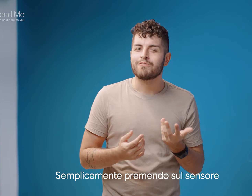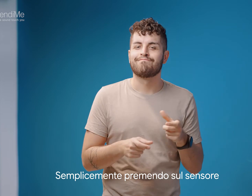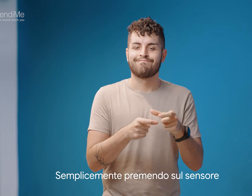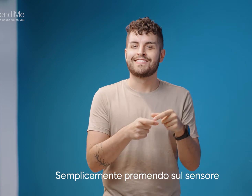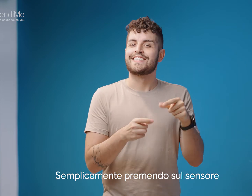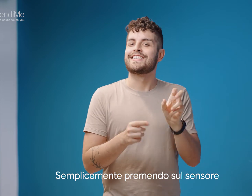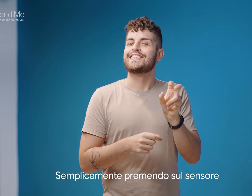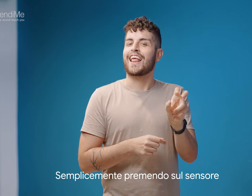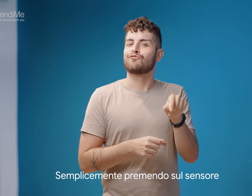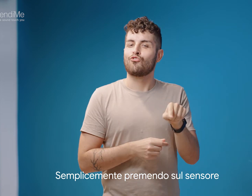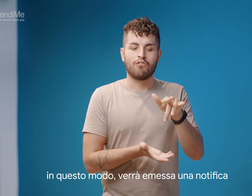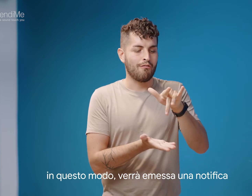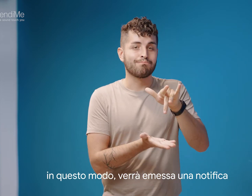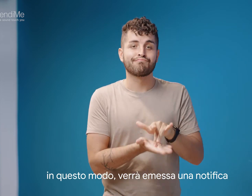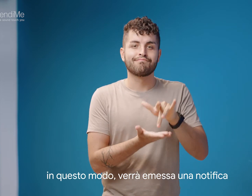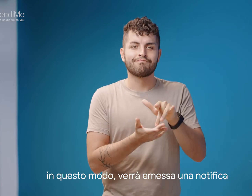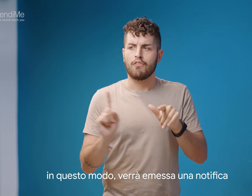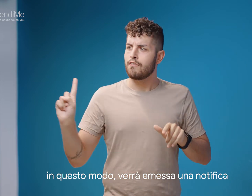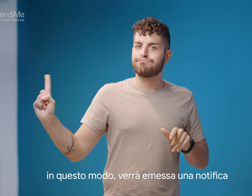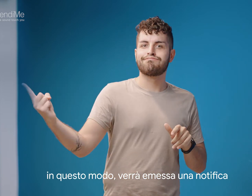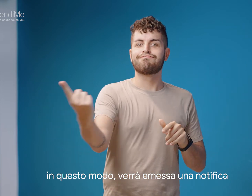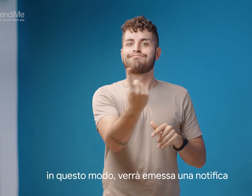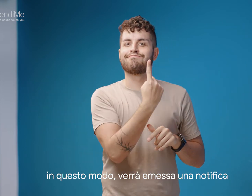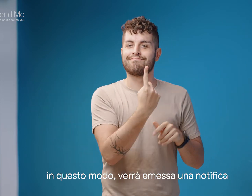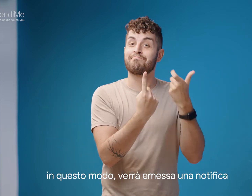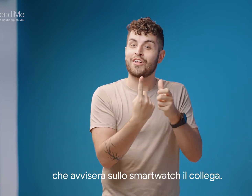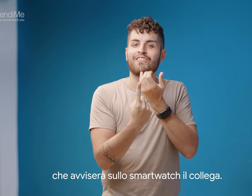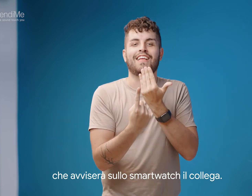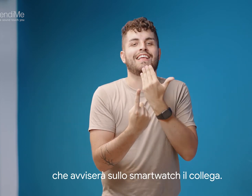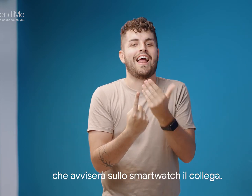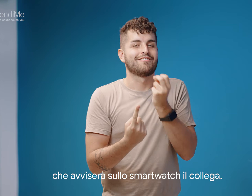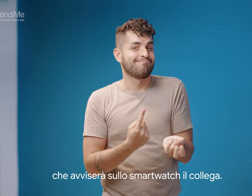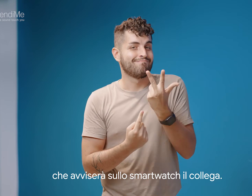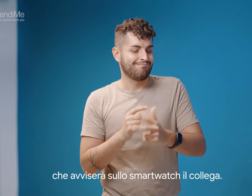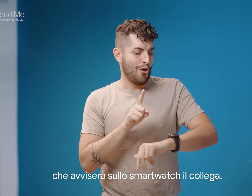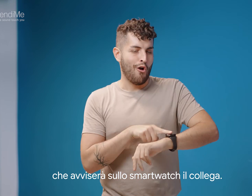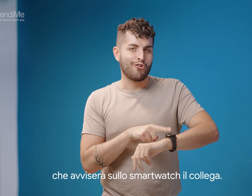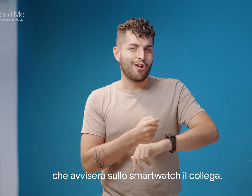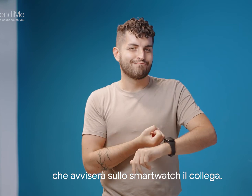premendo sul sensore. In questo modo verrà emessa una notifica che avviserà sullo smartwatch il collega.